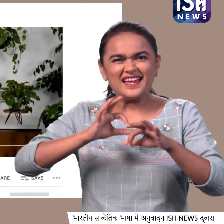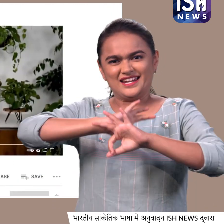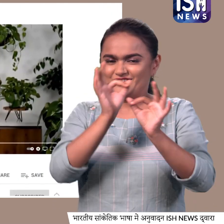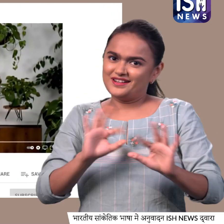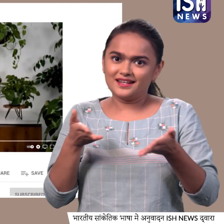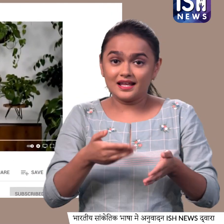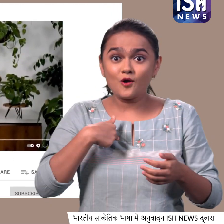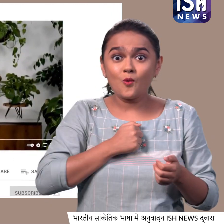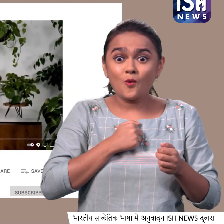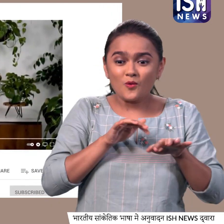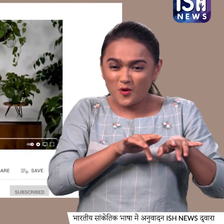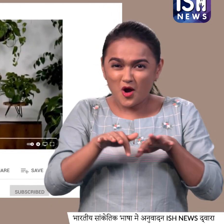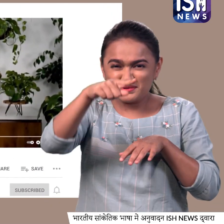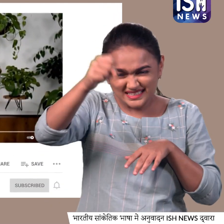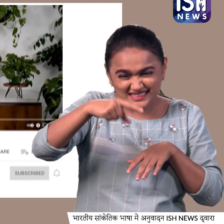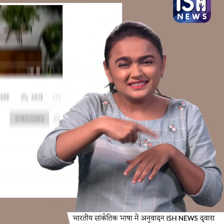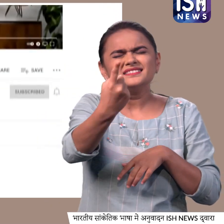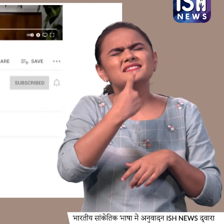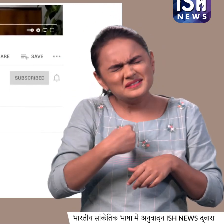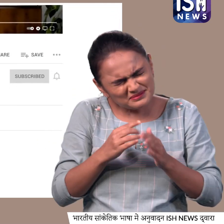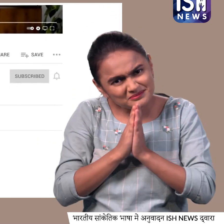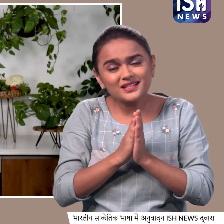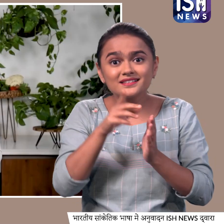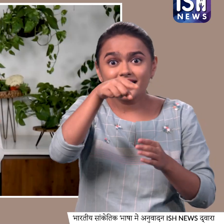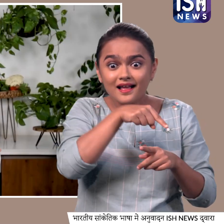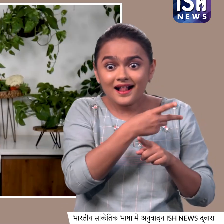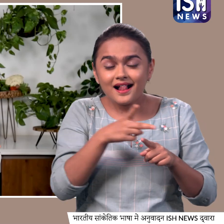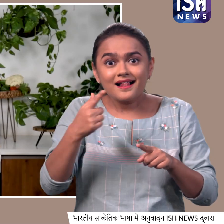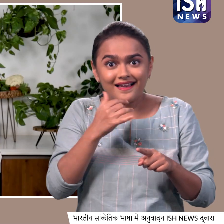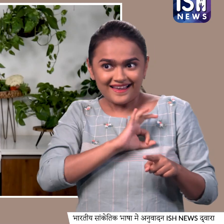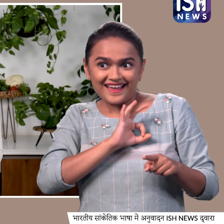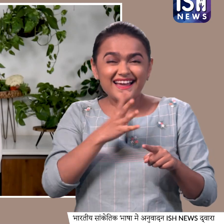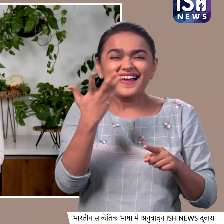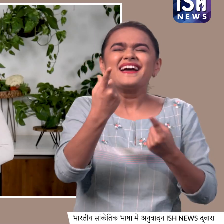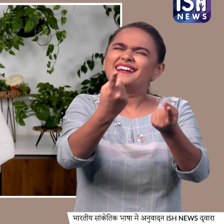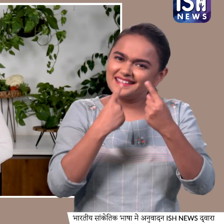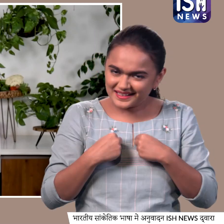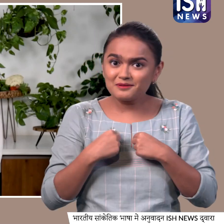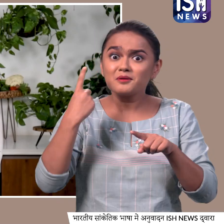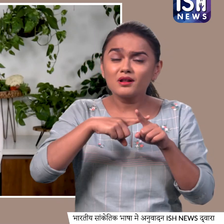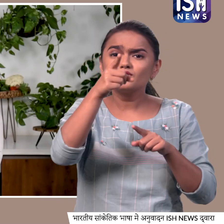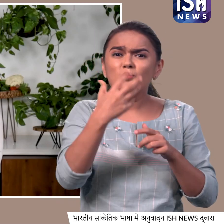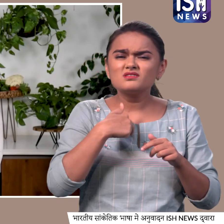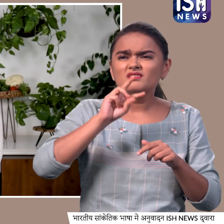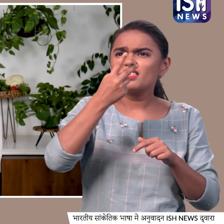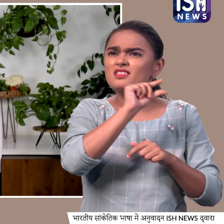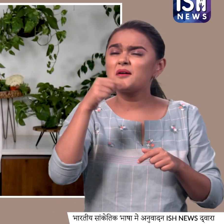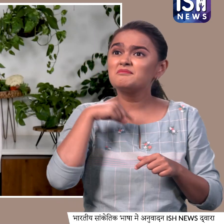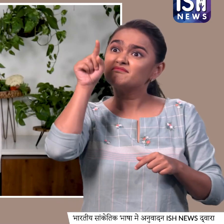नीचे कॉमेंट में जरूर बताएं कि आपको ये सबी रेसिपी कैसी लगी और ऐसी कौनसी रेसिपी हैं जिसका आप सात्विक